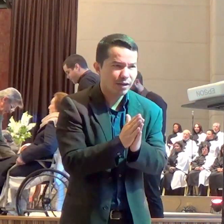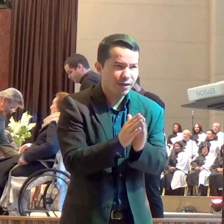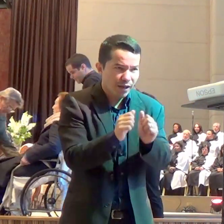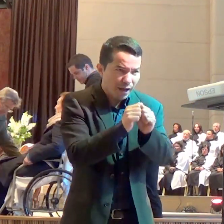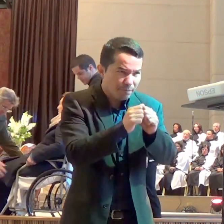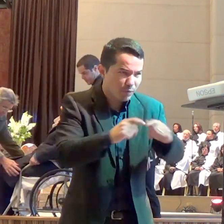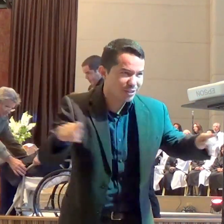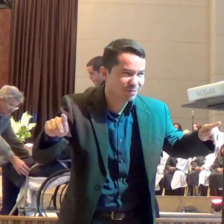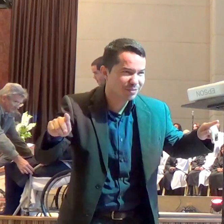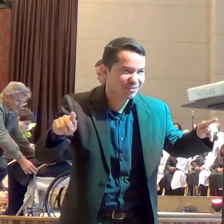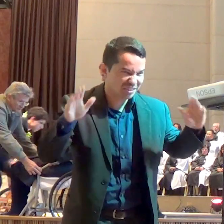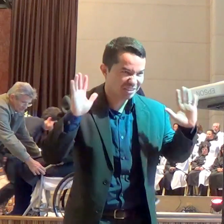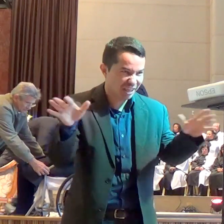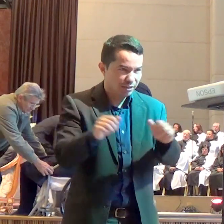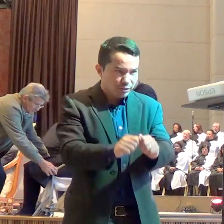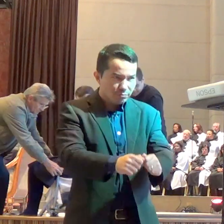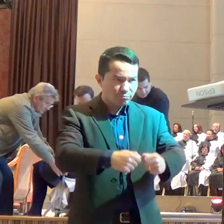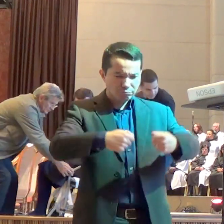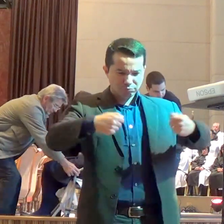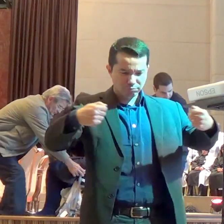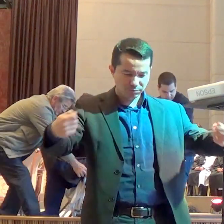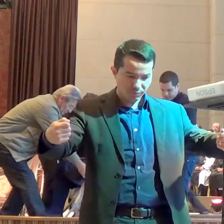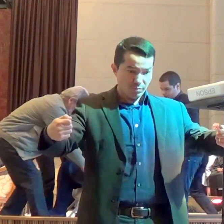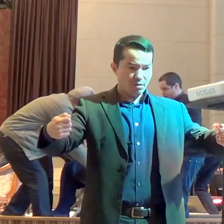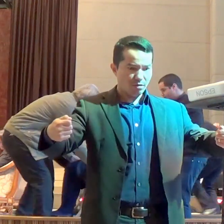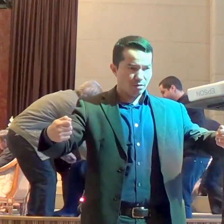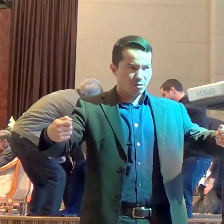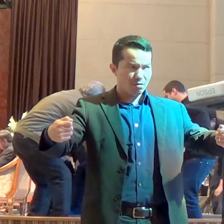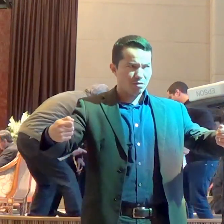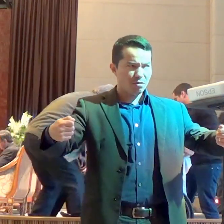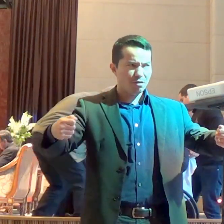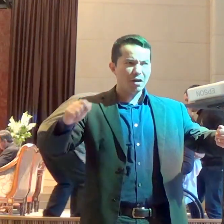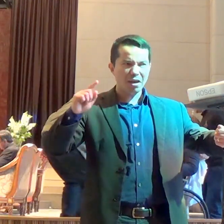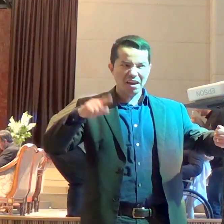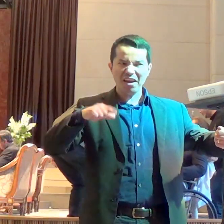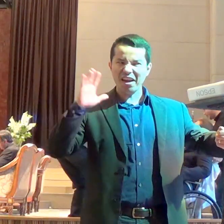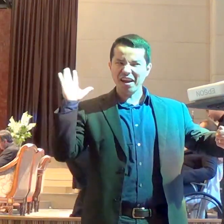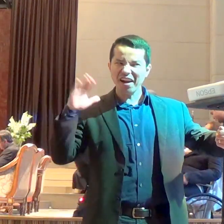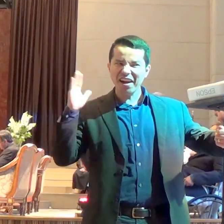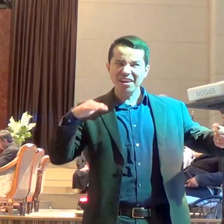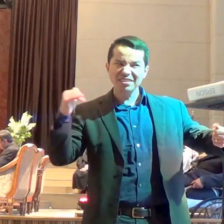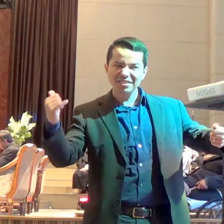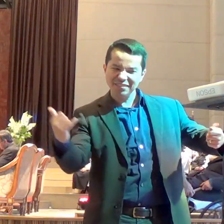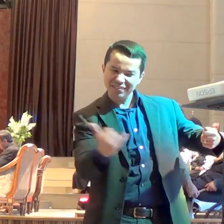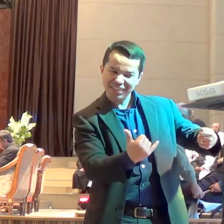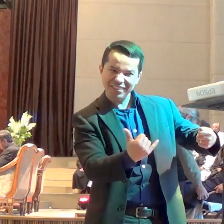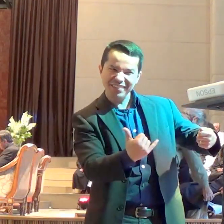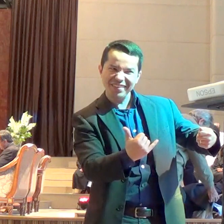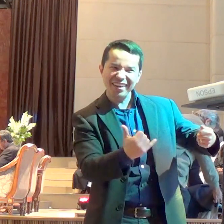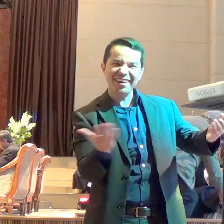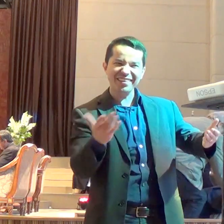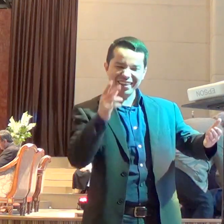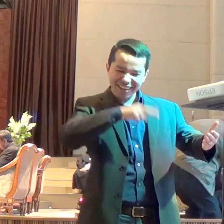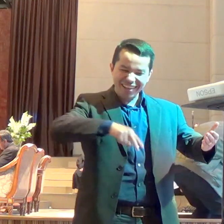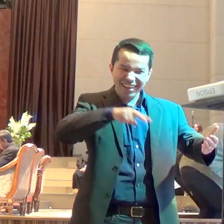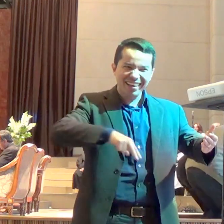ali essa visão e os anjos do Senhor e um anjo em especial ajudando a João a